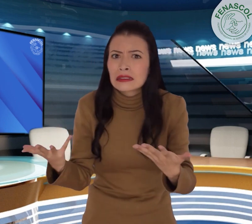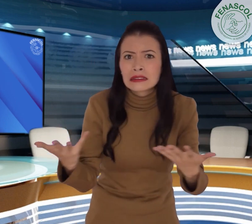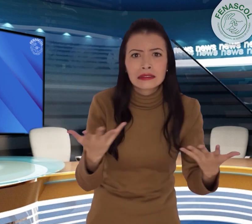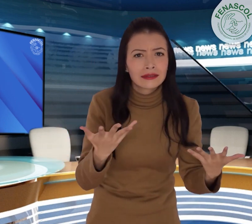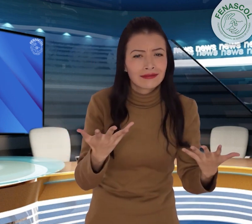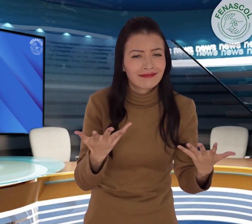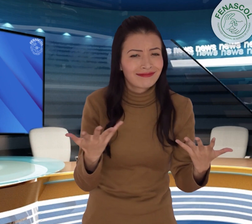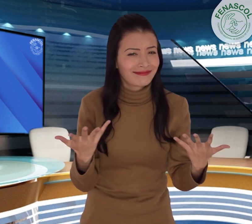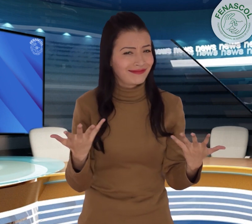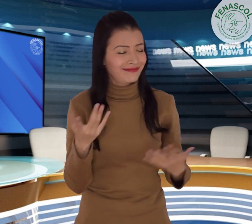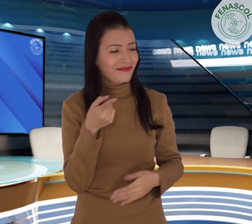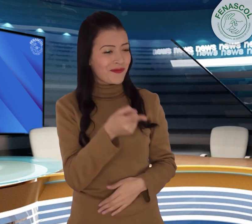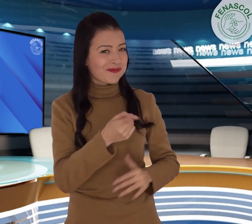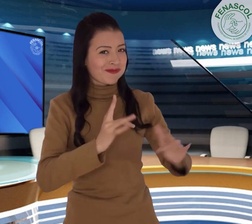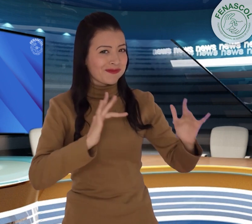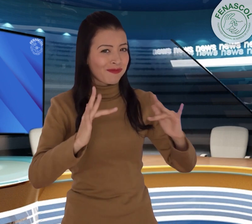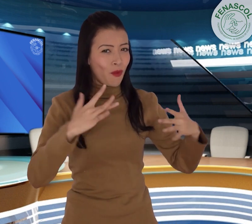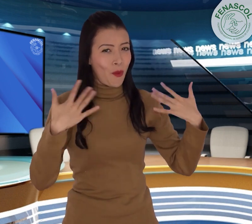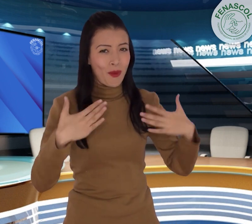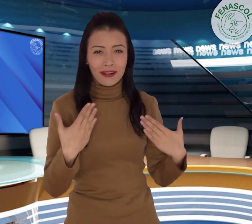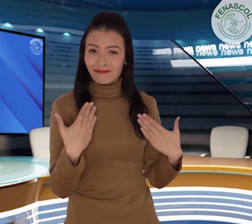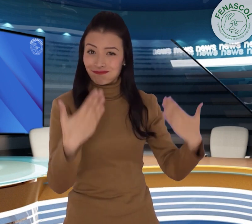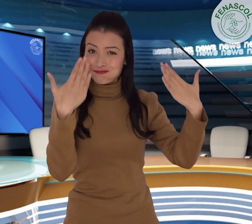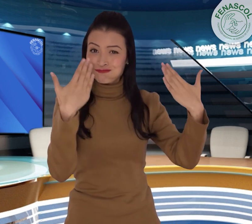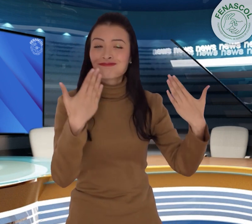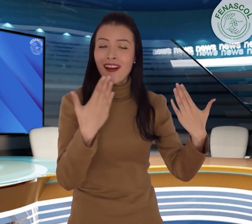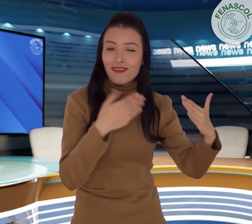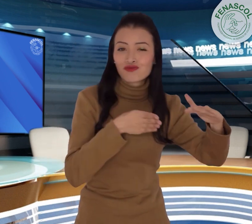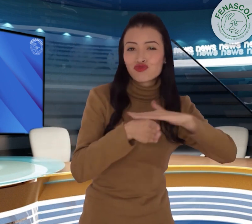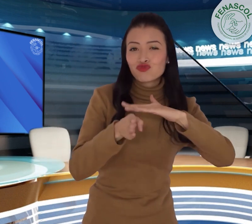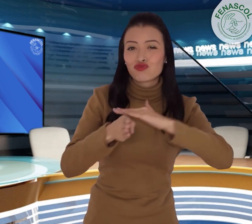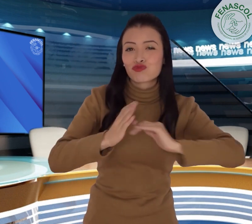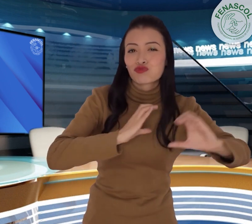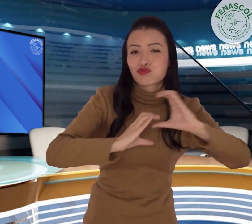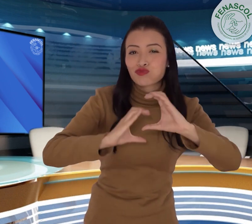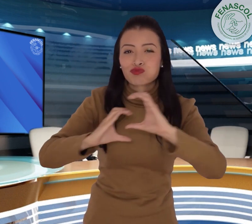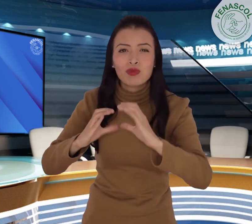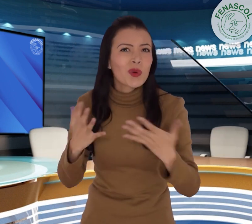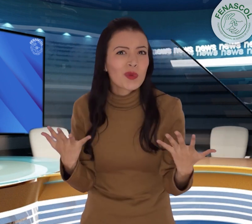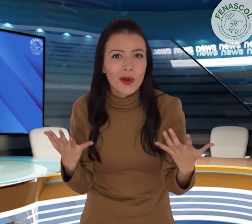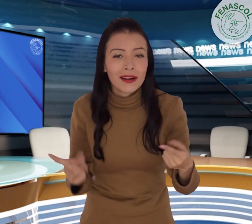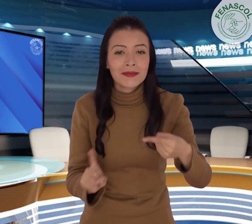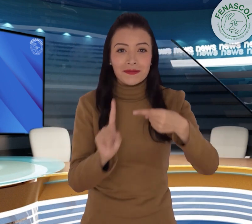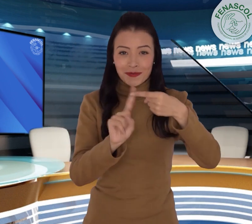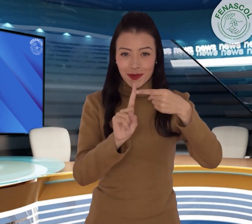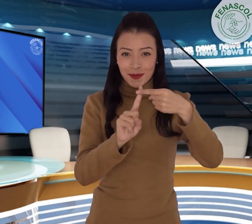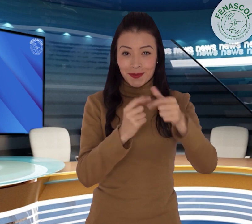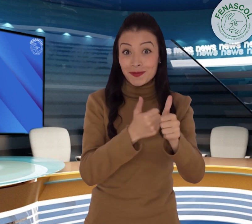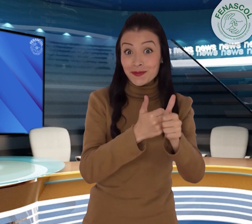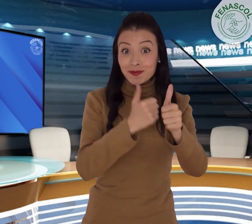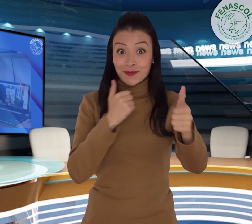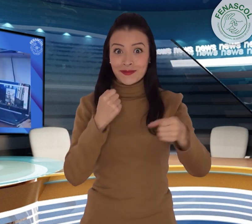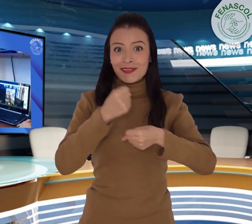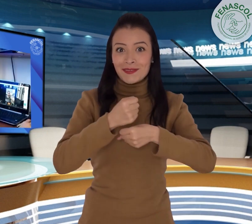facilitado el acceso a la información y comunicación de la población sorda en varios contextos, como lo son, primero,